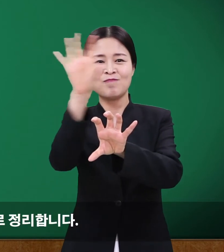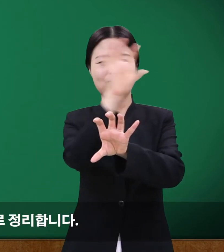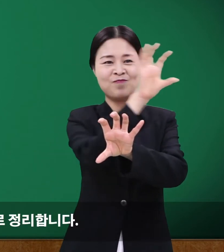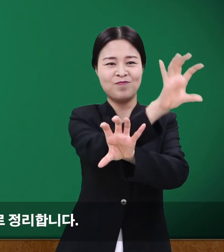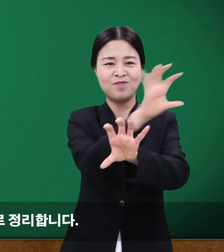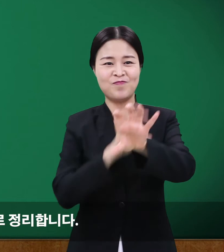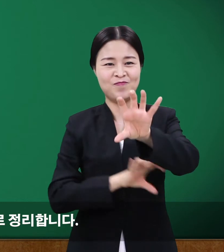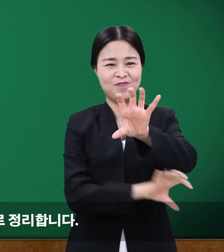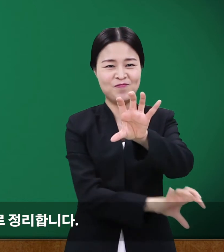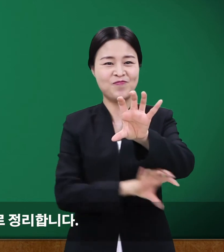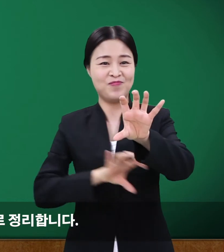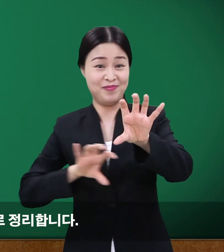싱킹으로 정리합니다.